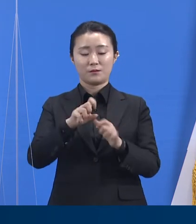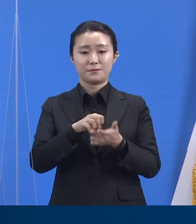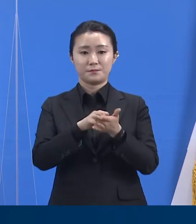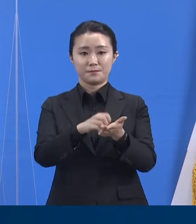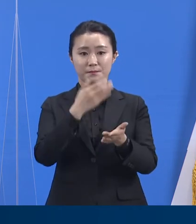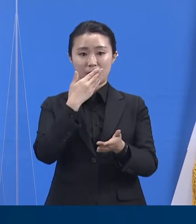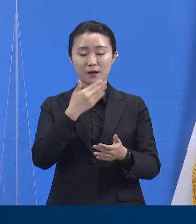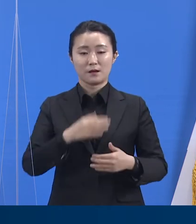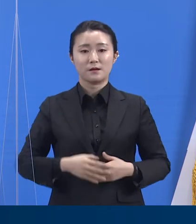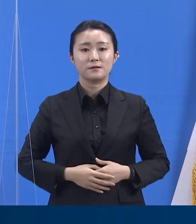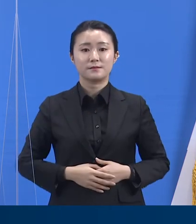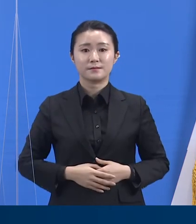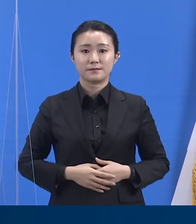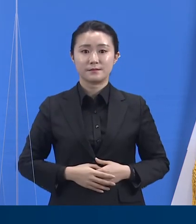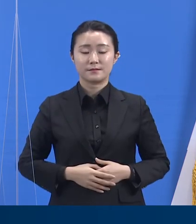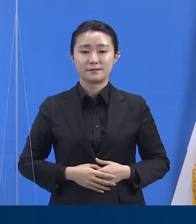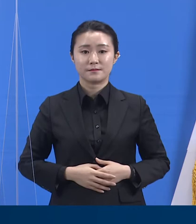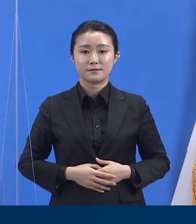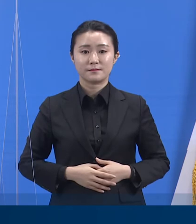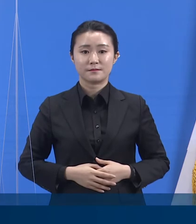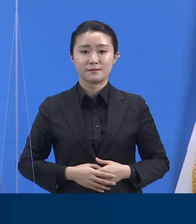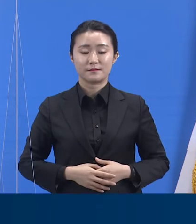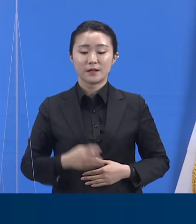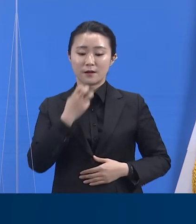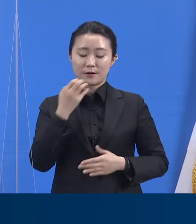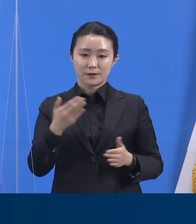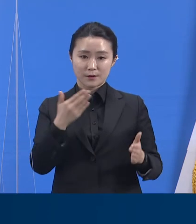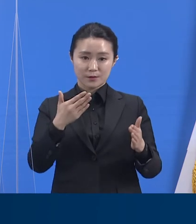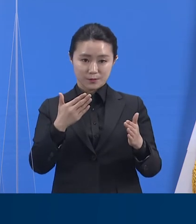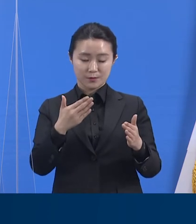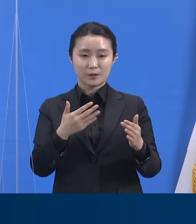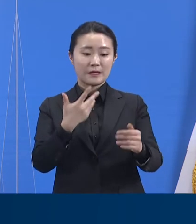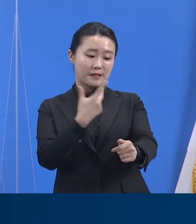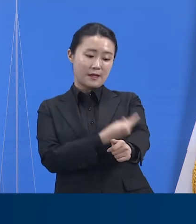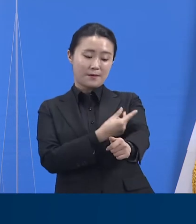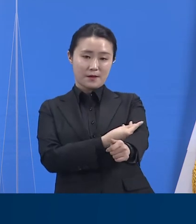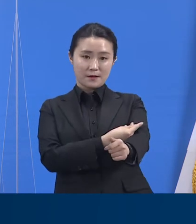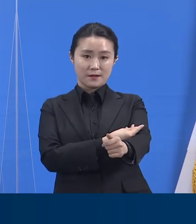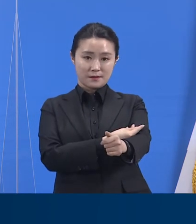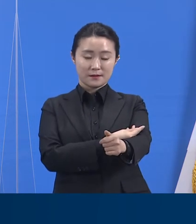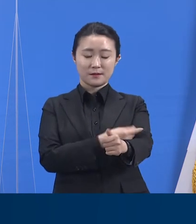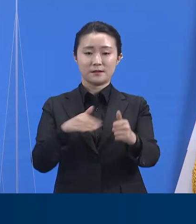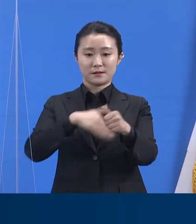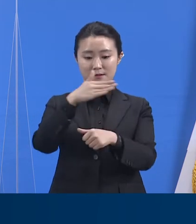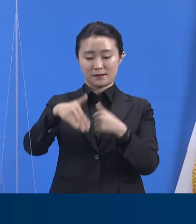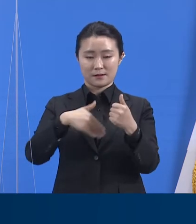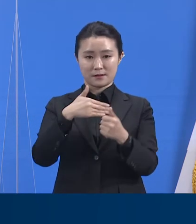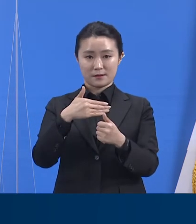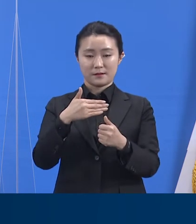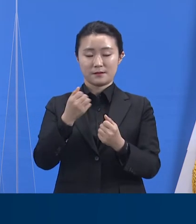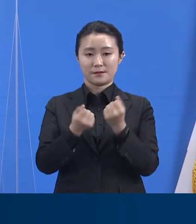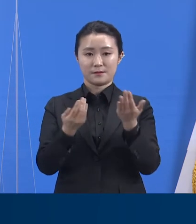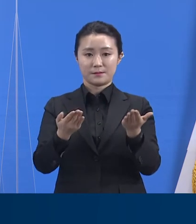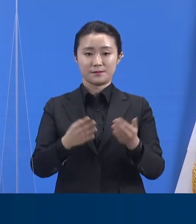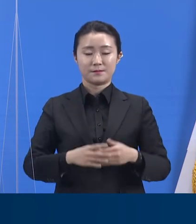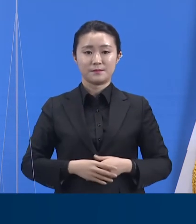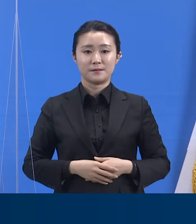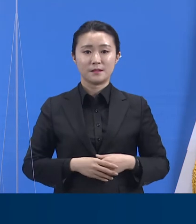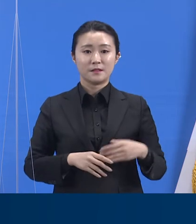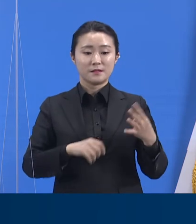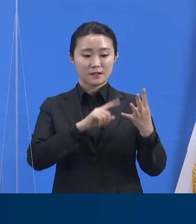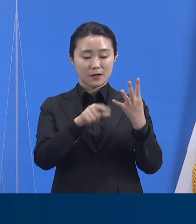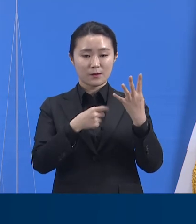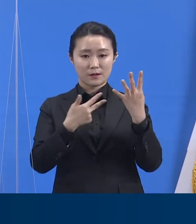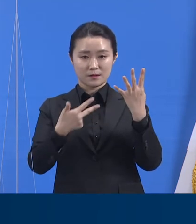다음은 경기도 코로나19 예방접종 현황입니다. 4월 7일 18시 기준 1분기